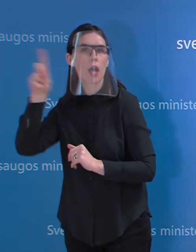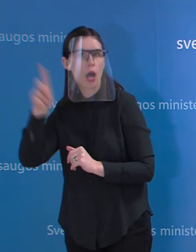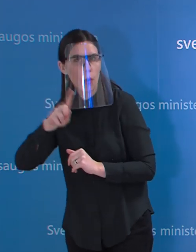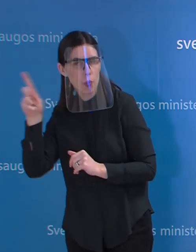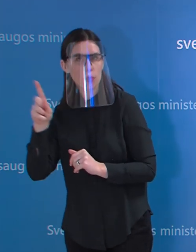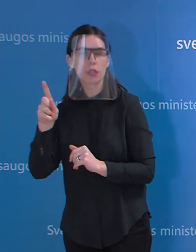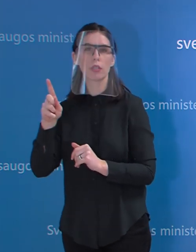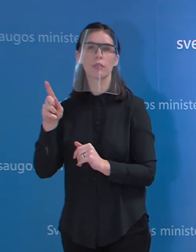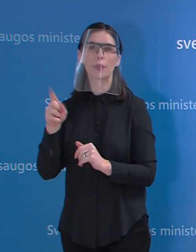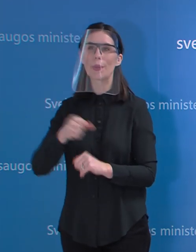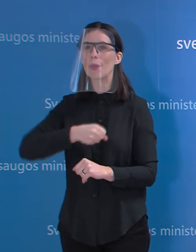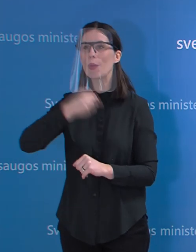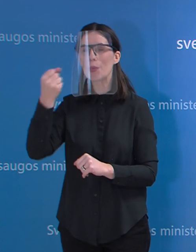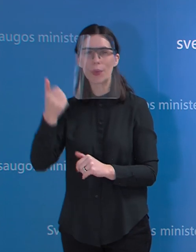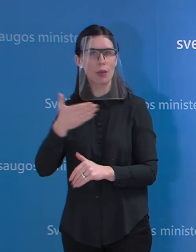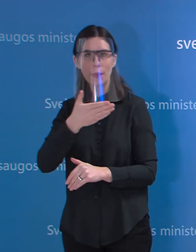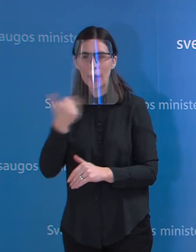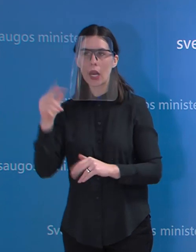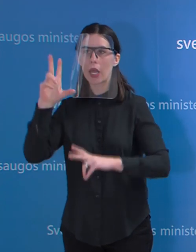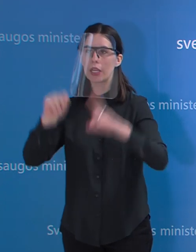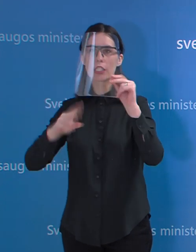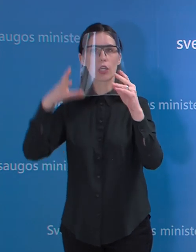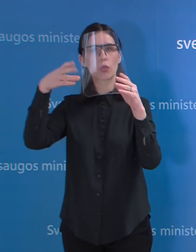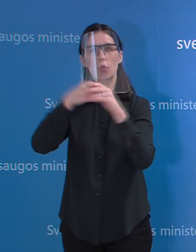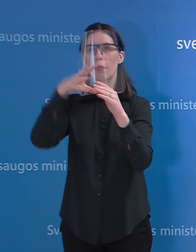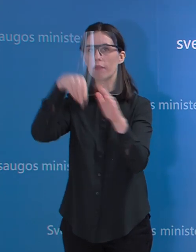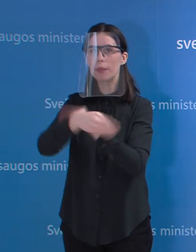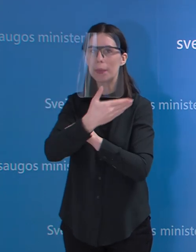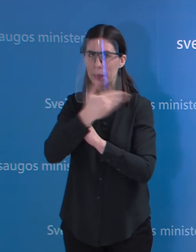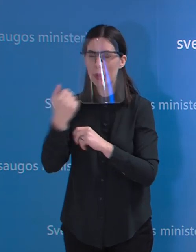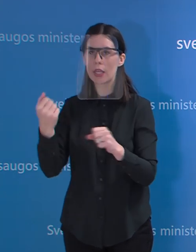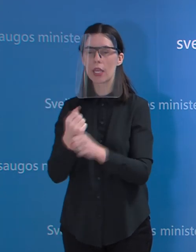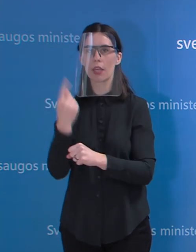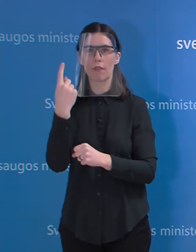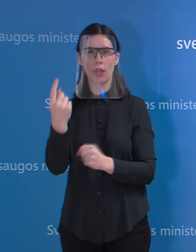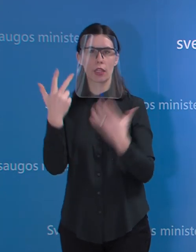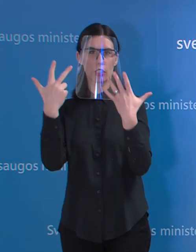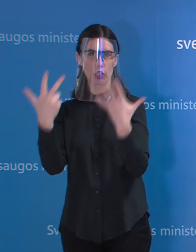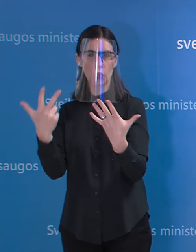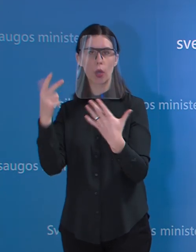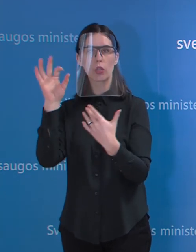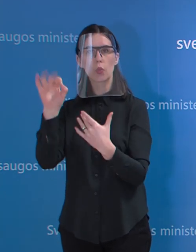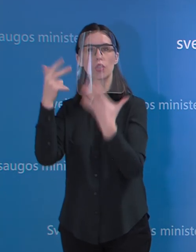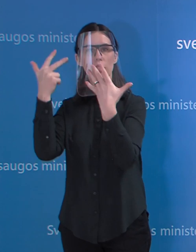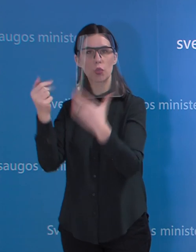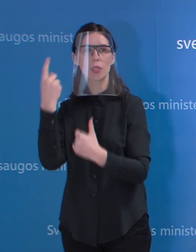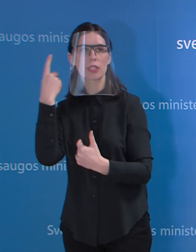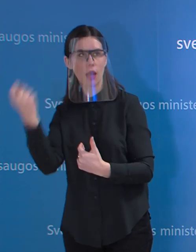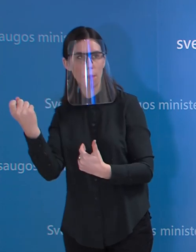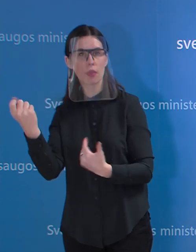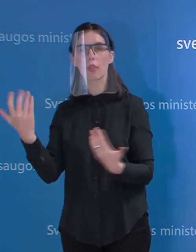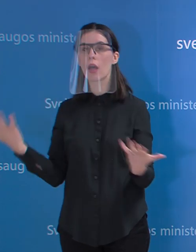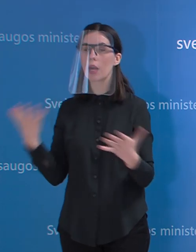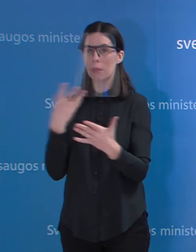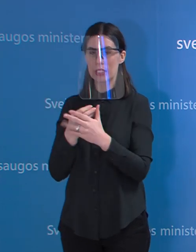1808 ir konsultuojasi, arba savo šeimos gydytojui, kuris, na, nukreipsi